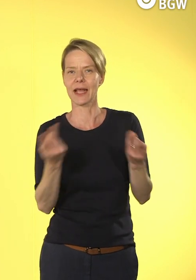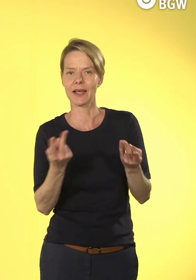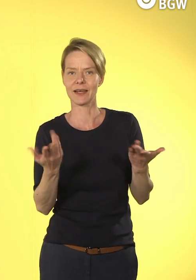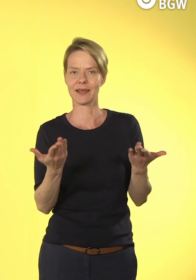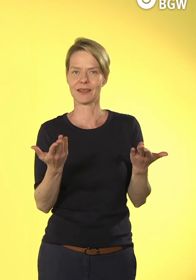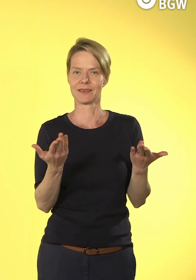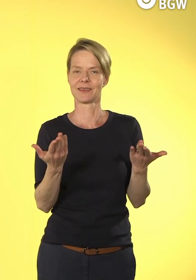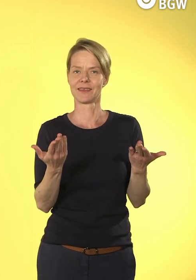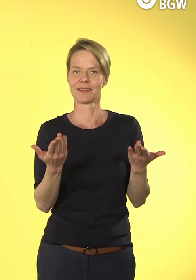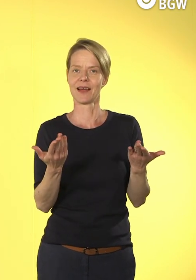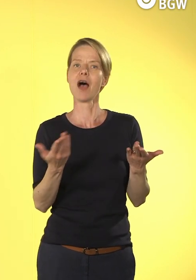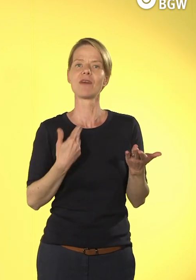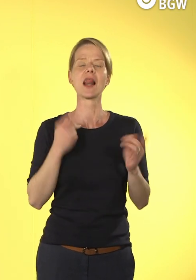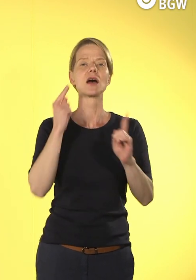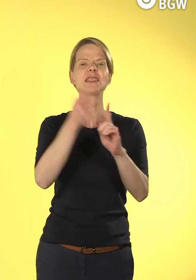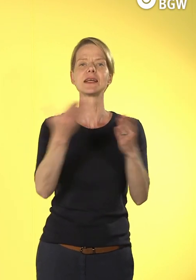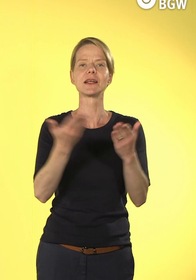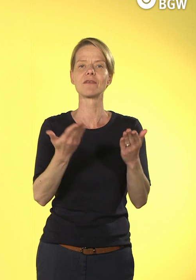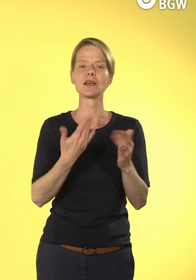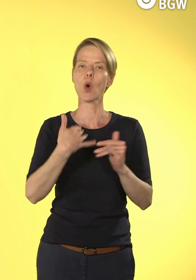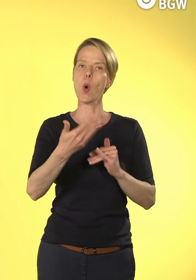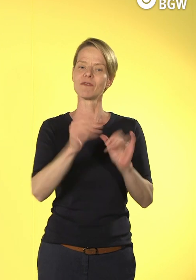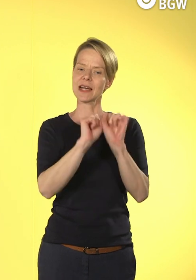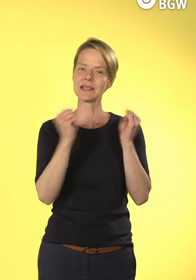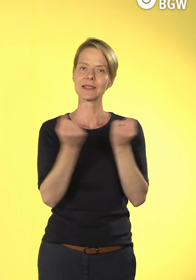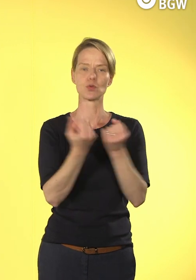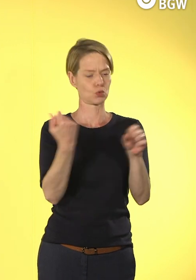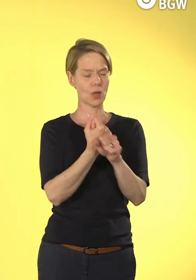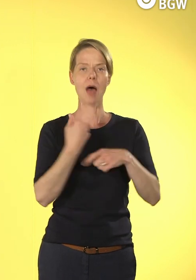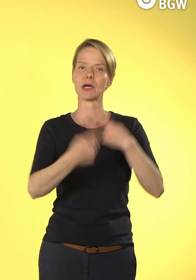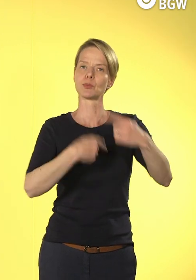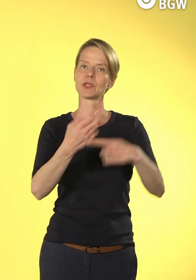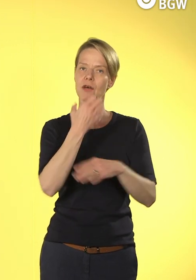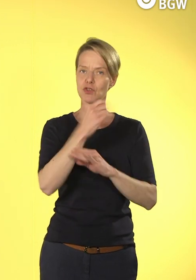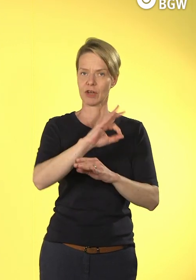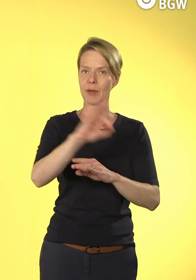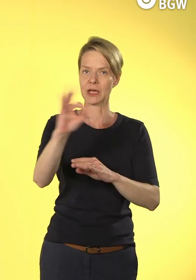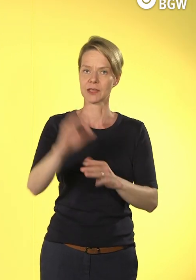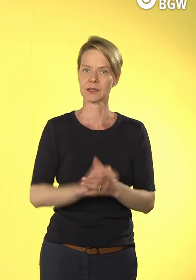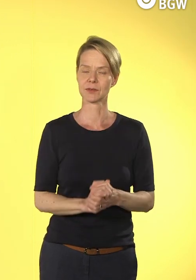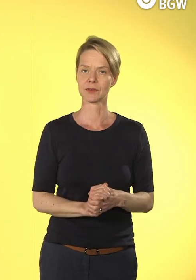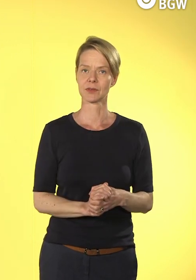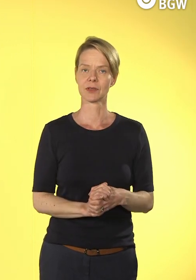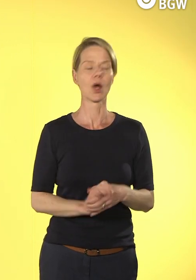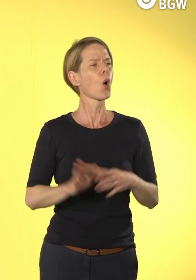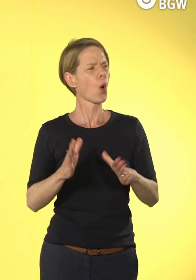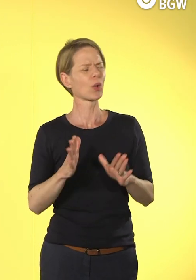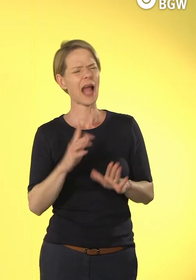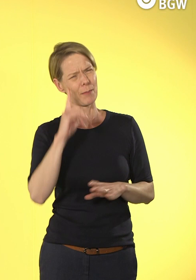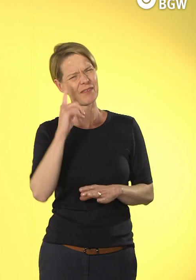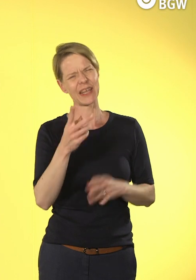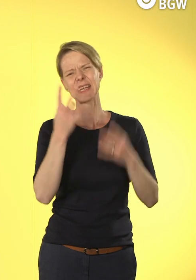das Eigentliche. Diese Themen, die sind schon relevant. Aber ich glaube, wichtig ist dann auch eine gute Fehlerkultur.